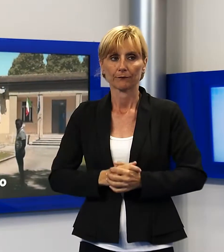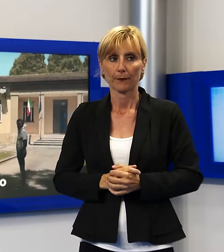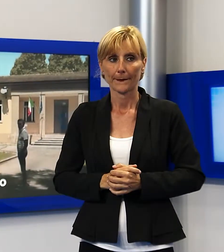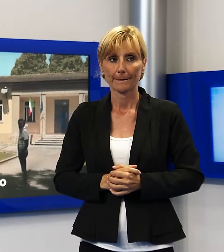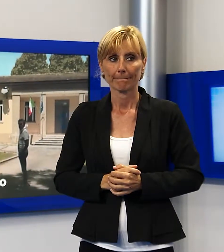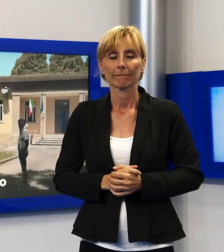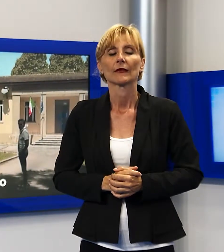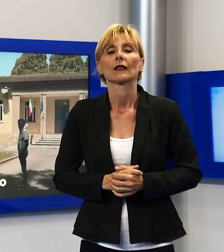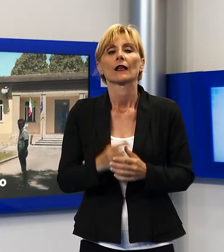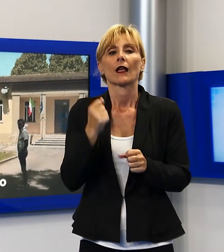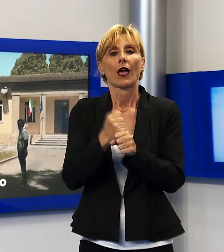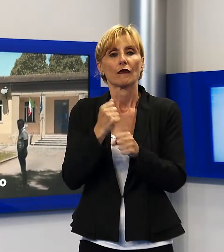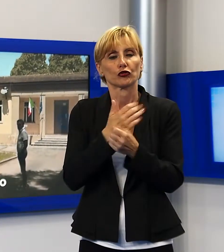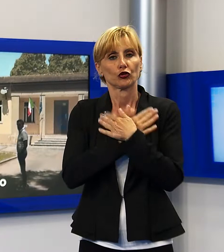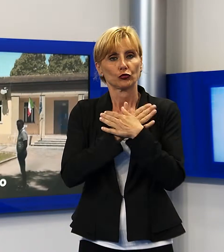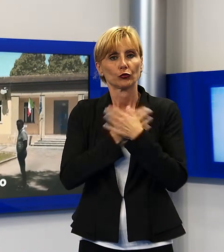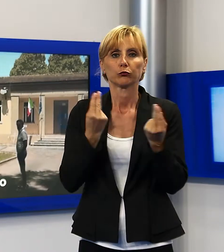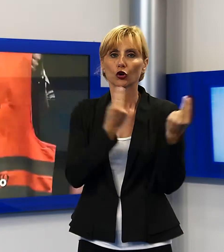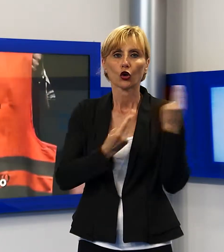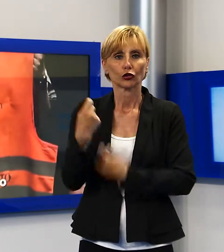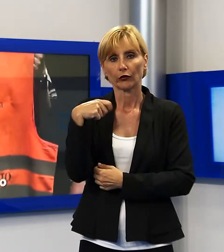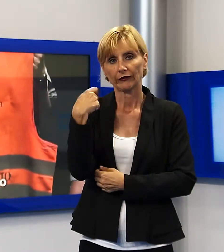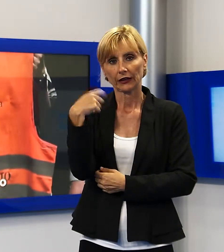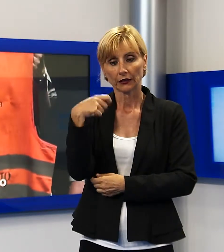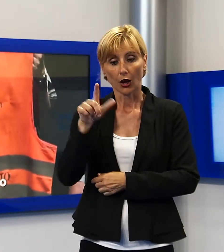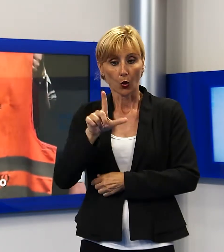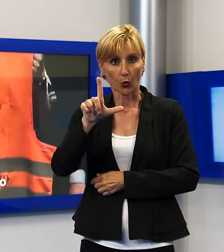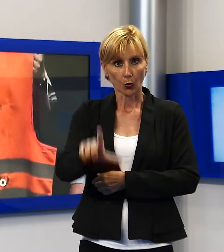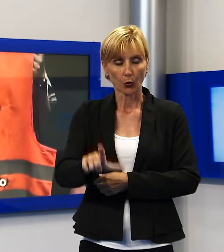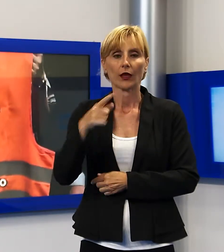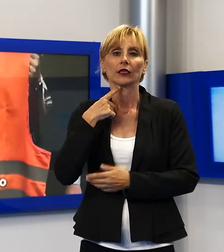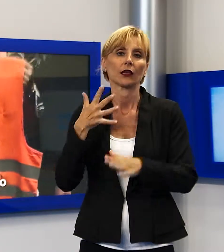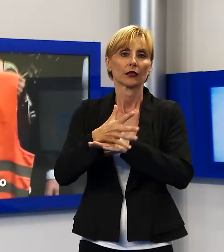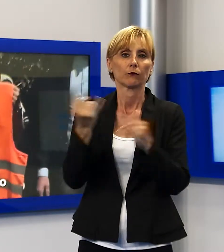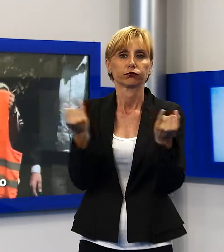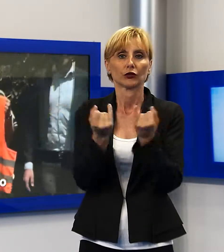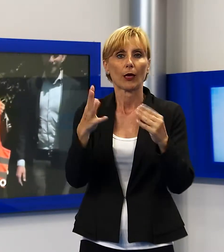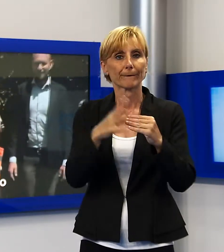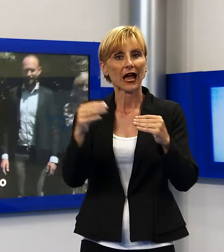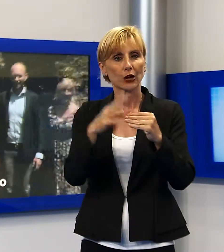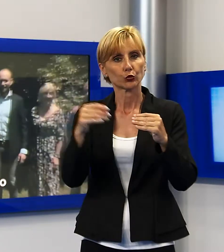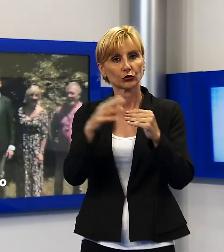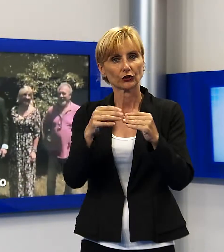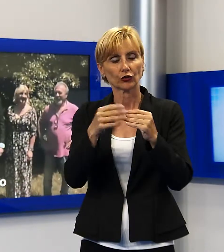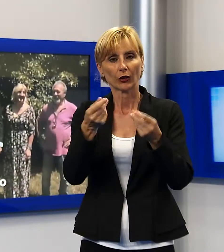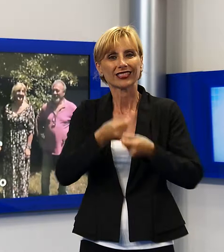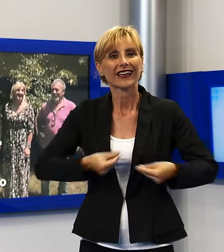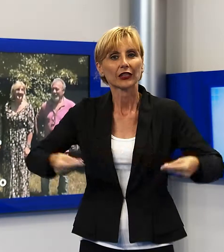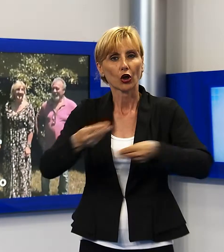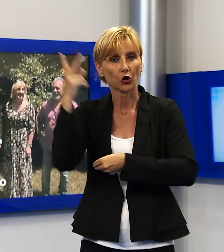Disoccupati a lavoro con il progetto Ventaglio, da lunedì partono gli interventi di piccola manutenzione sul territorio di Lucchia, finanziati con